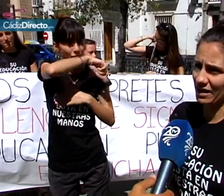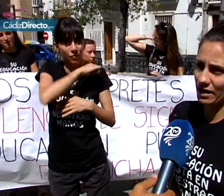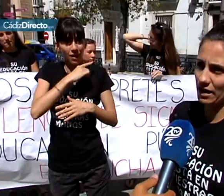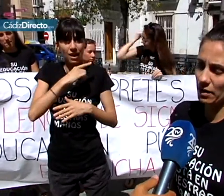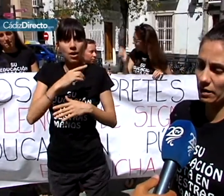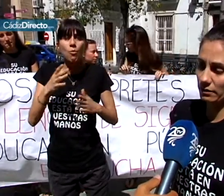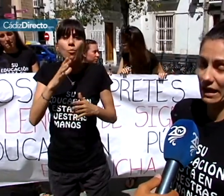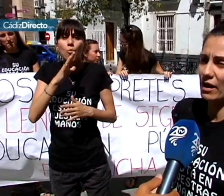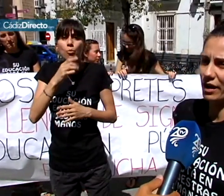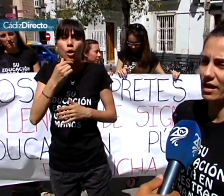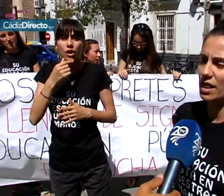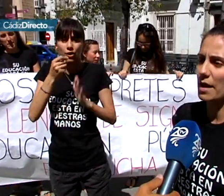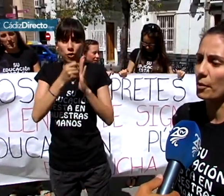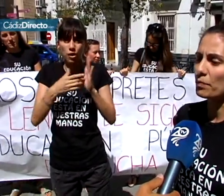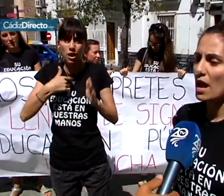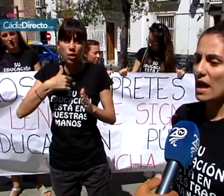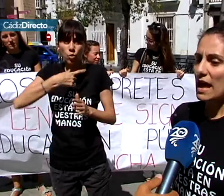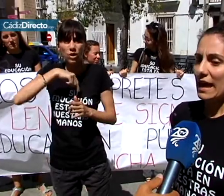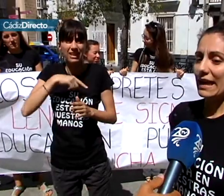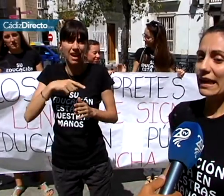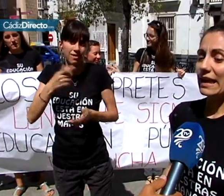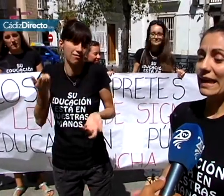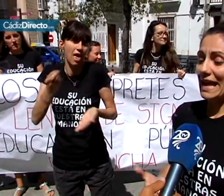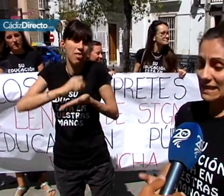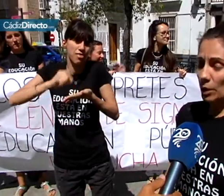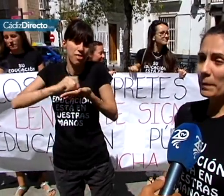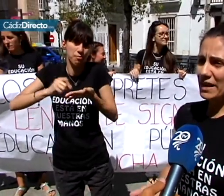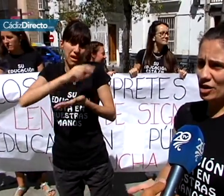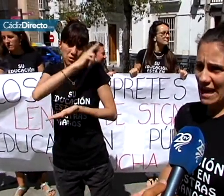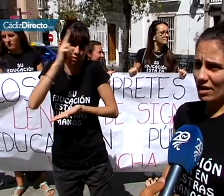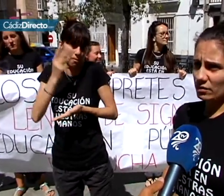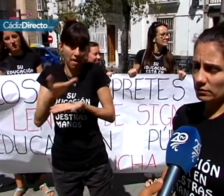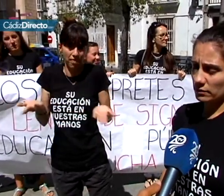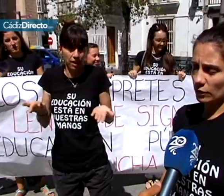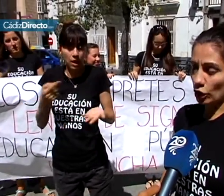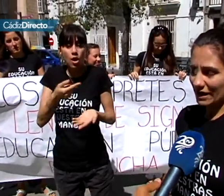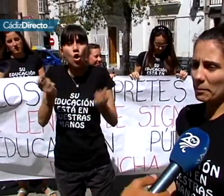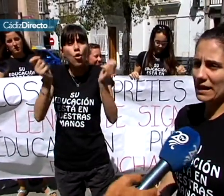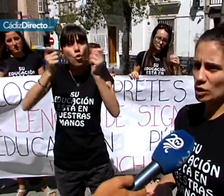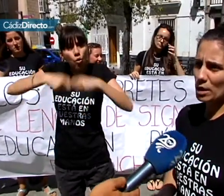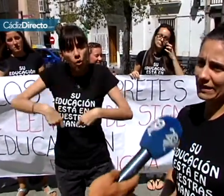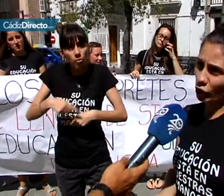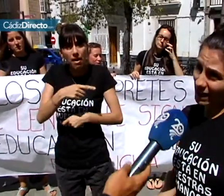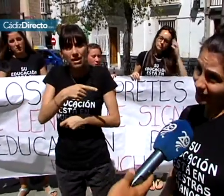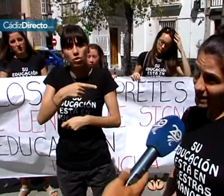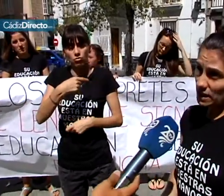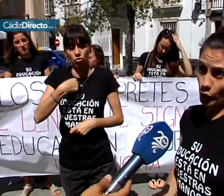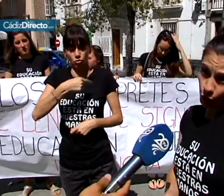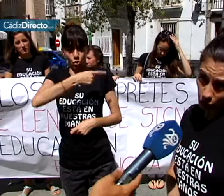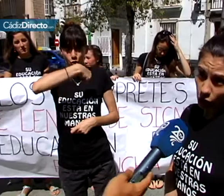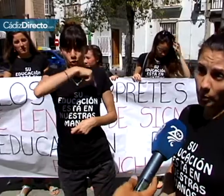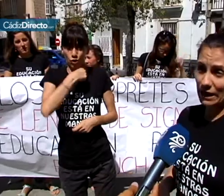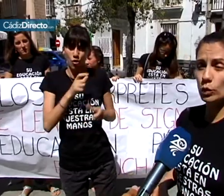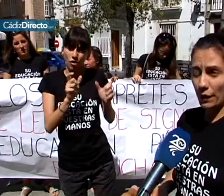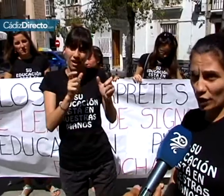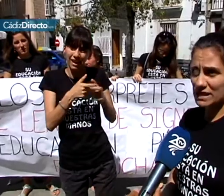con el trabajo que realizamos. Ese convenio ya contempla que somos categoría 3 y no